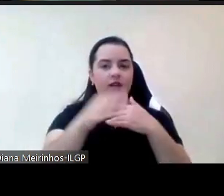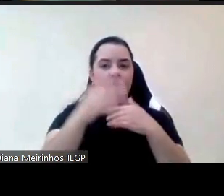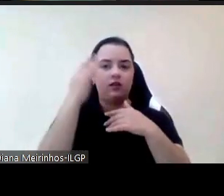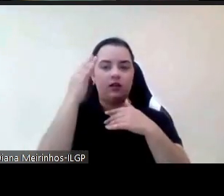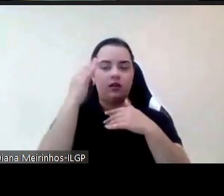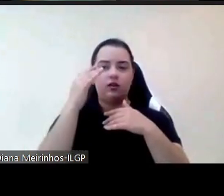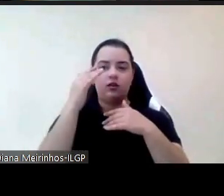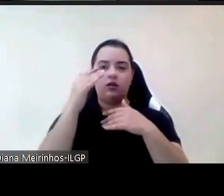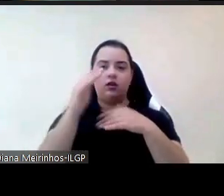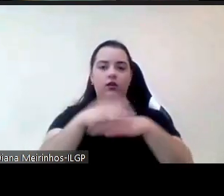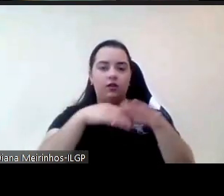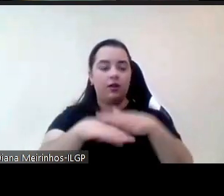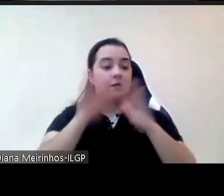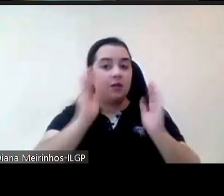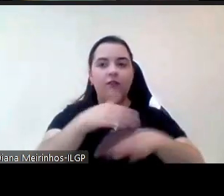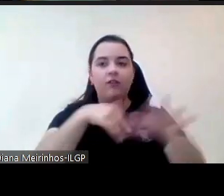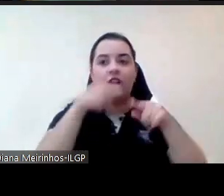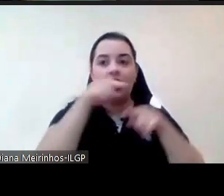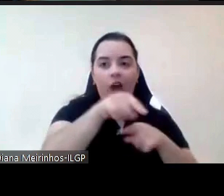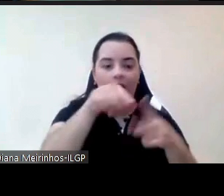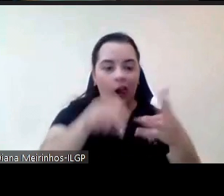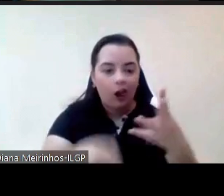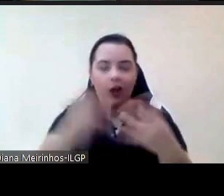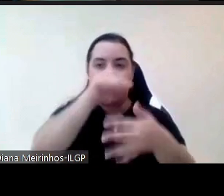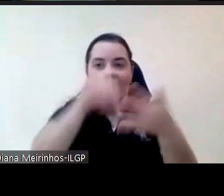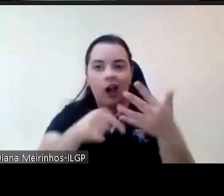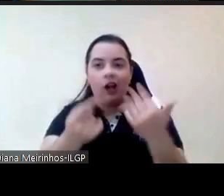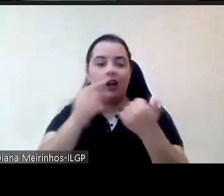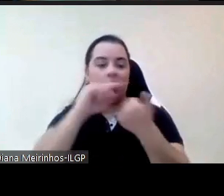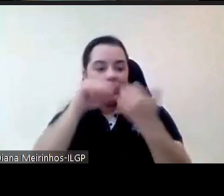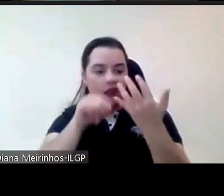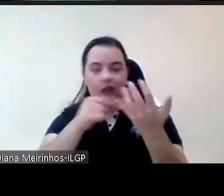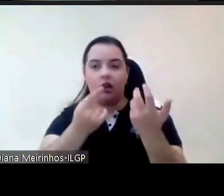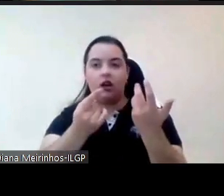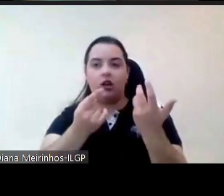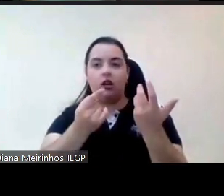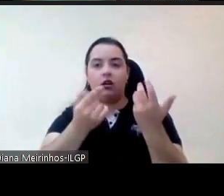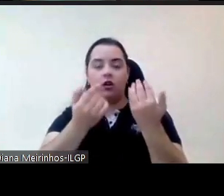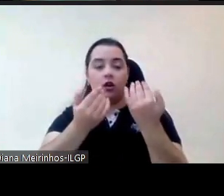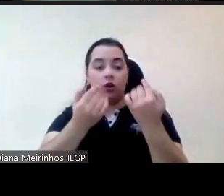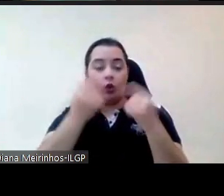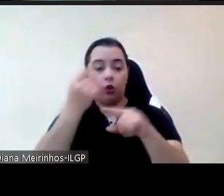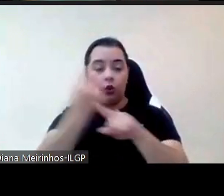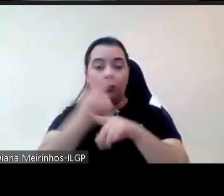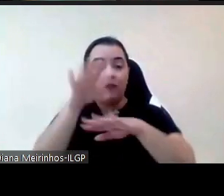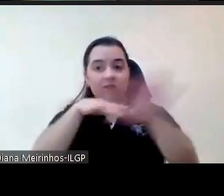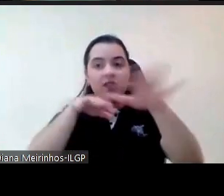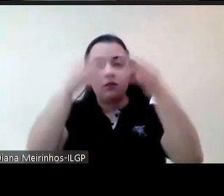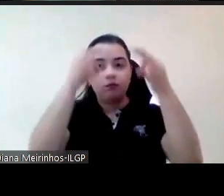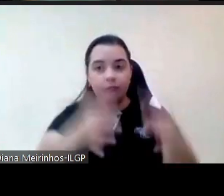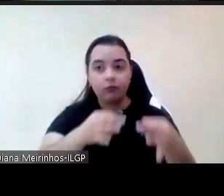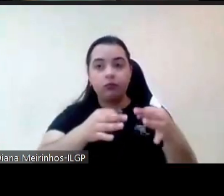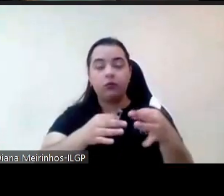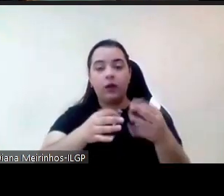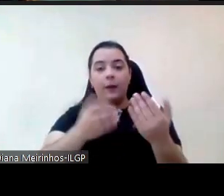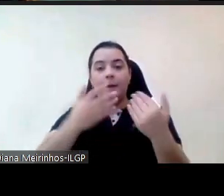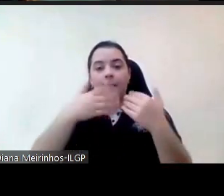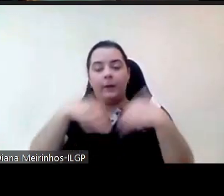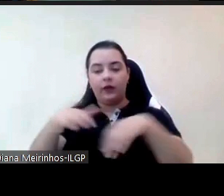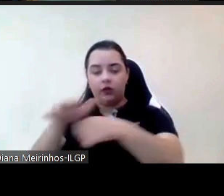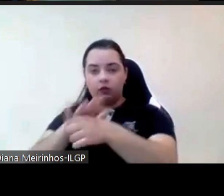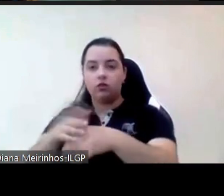temos que fazer isto temos que fazer aquilo temos que é isto na ação e eu acho que no contexto atual